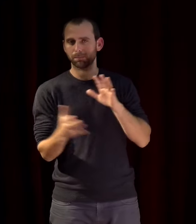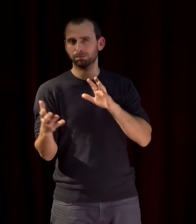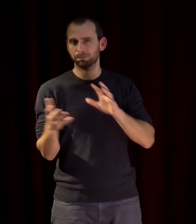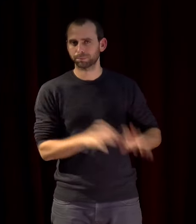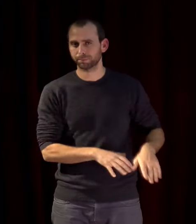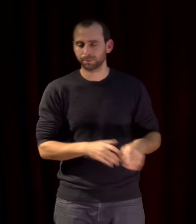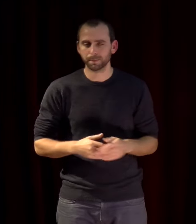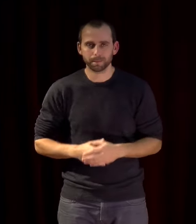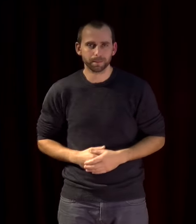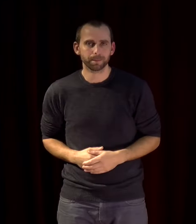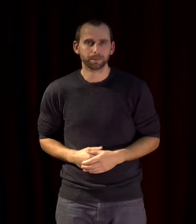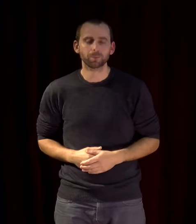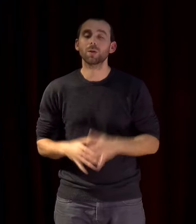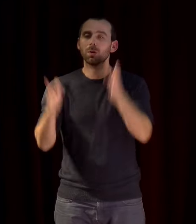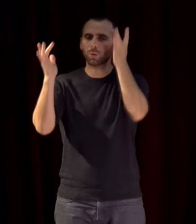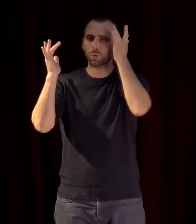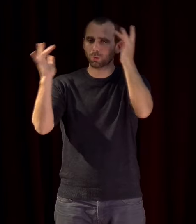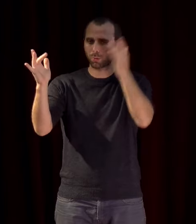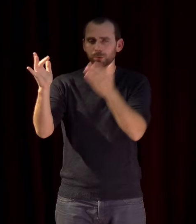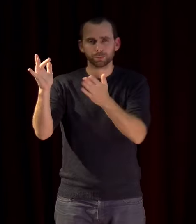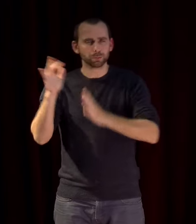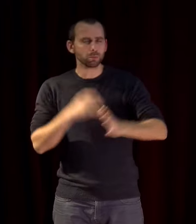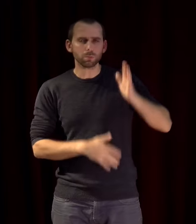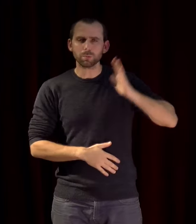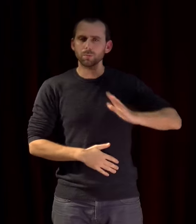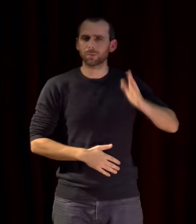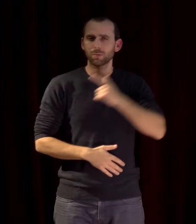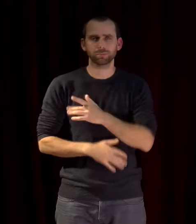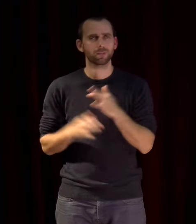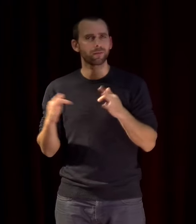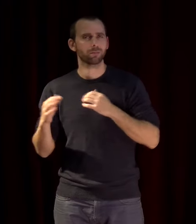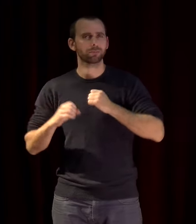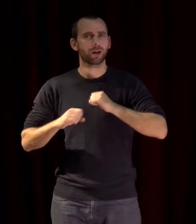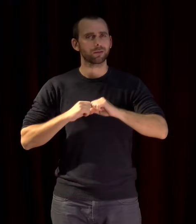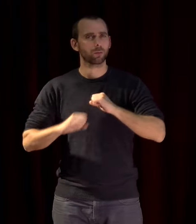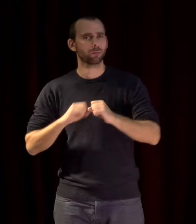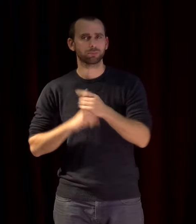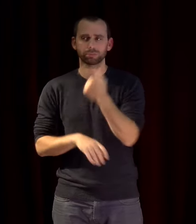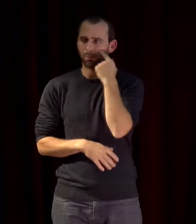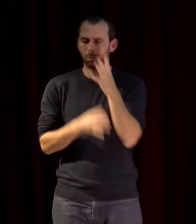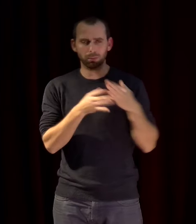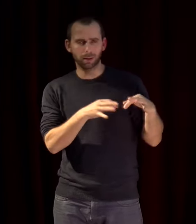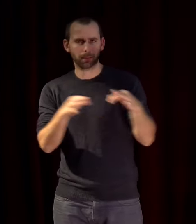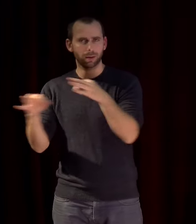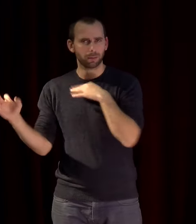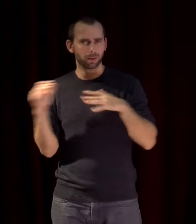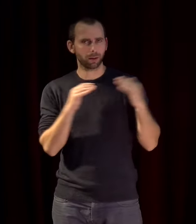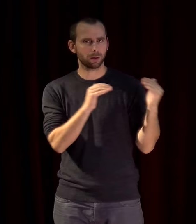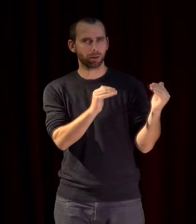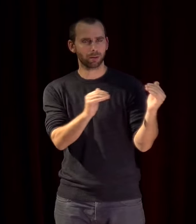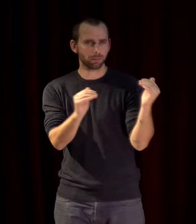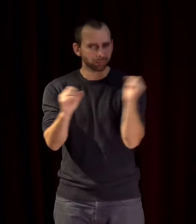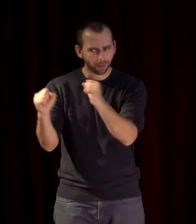culture occupait autrefois une place significative dans l'action diplomatique de tous nos pays mais